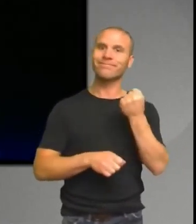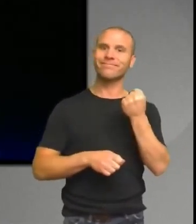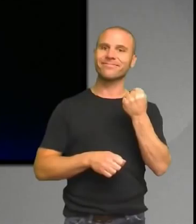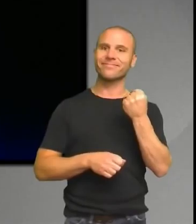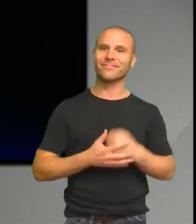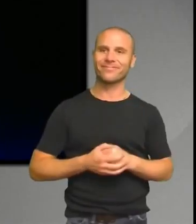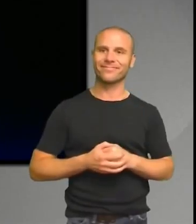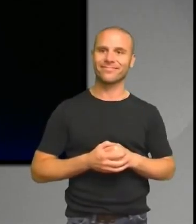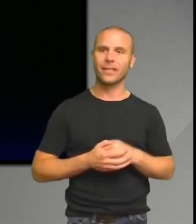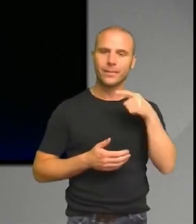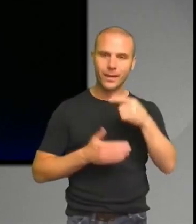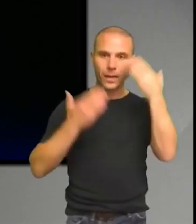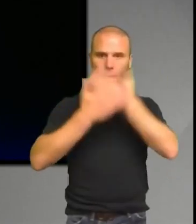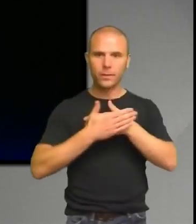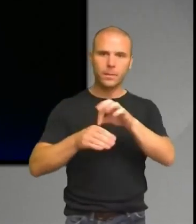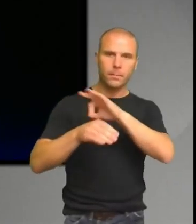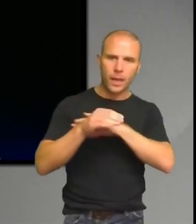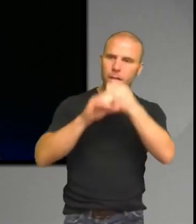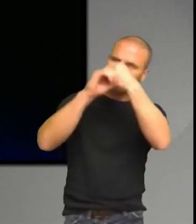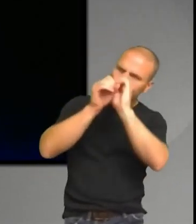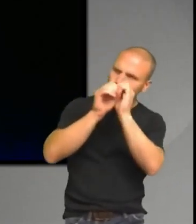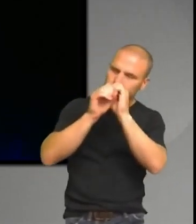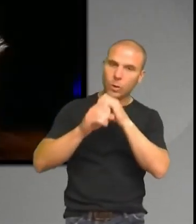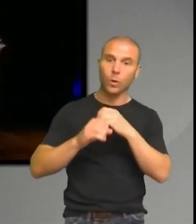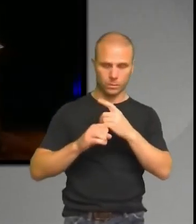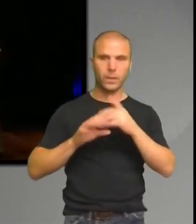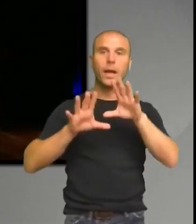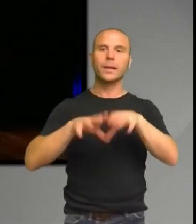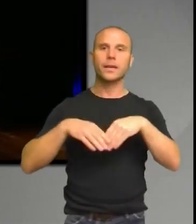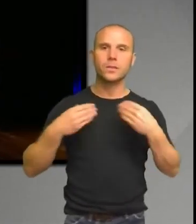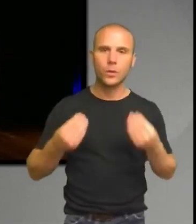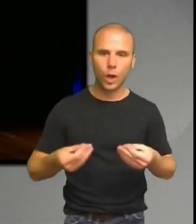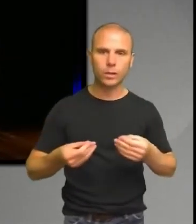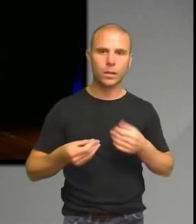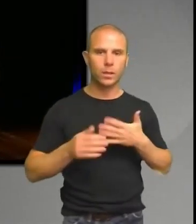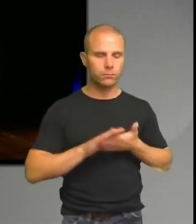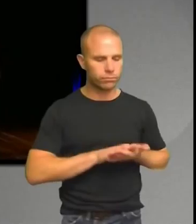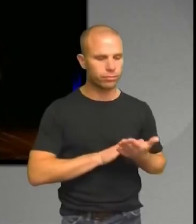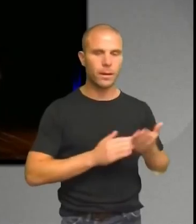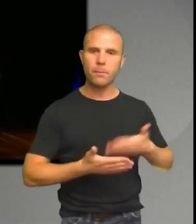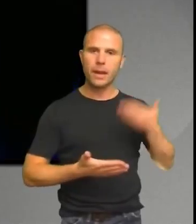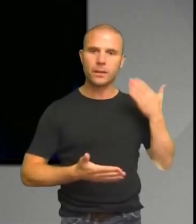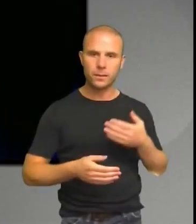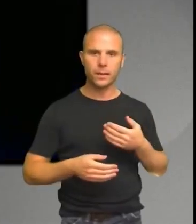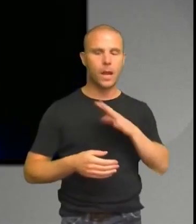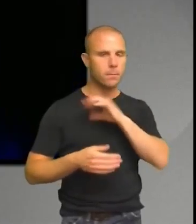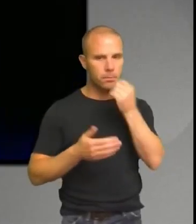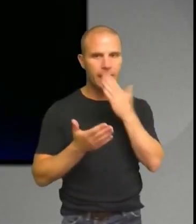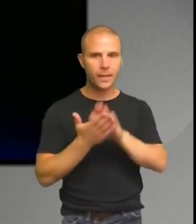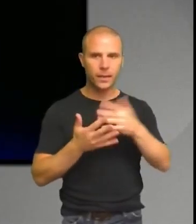Så den här natten mätte vi. Och resultatet fick vi ut. Vi brände ute på en DVD-skiva. Alla bilderna. Jag stoppade ner DVD-skivan i